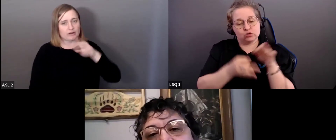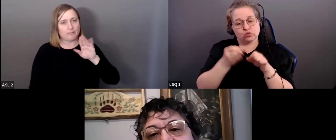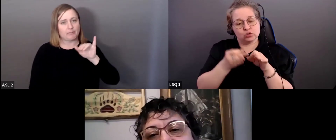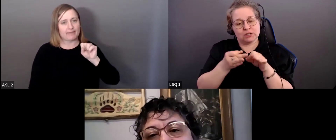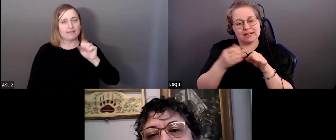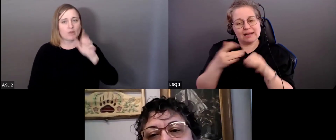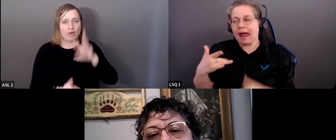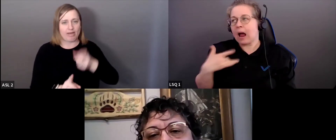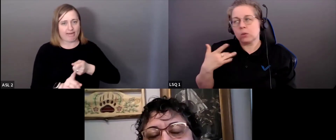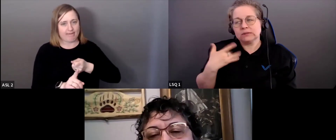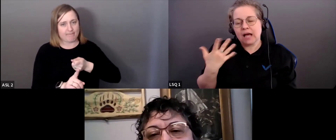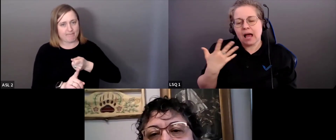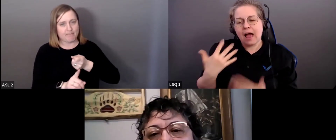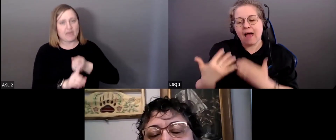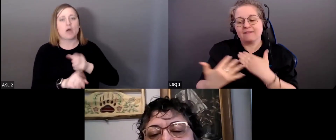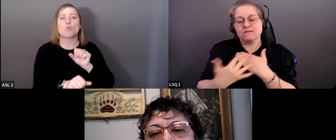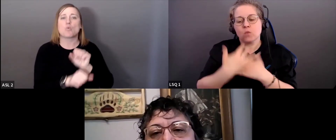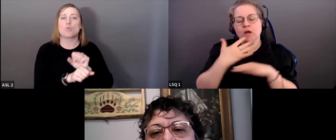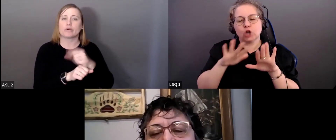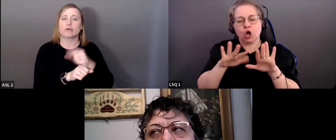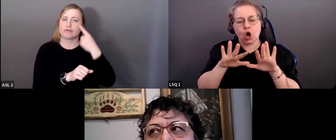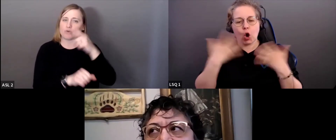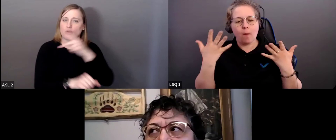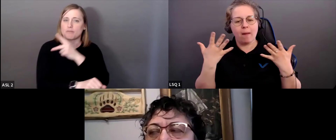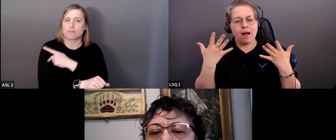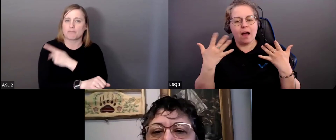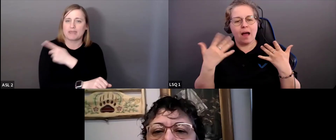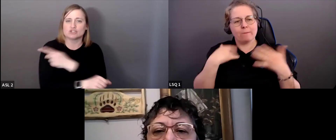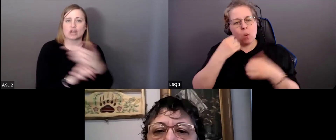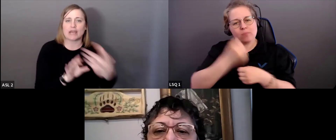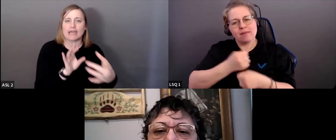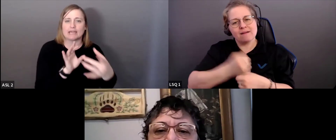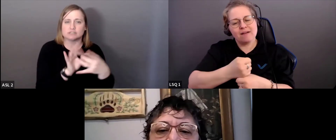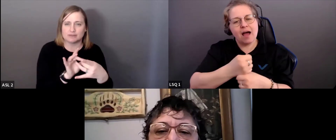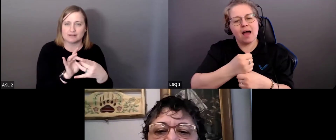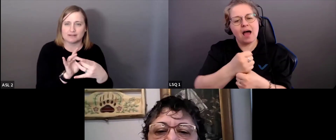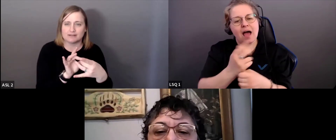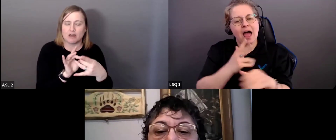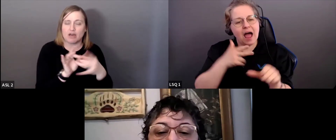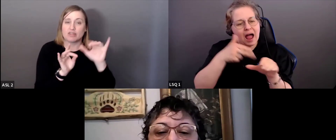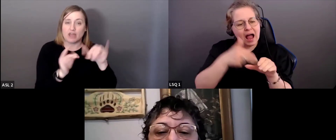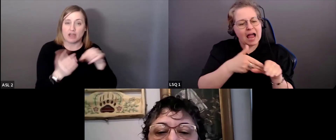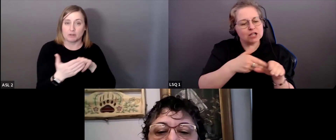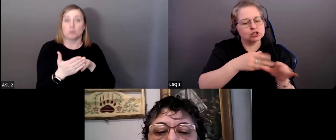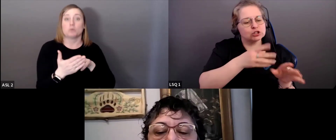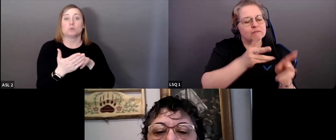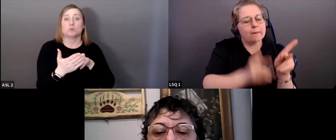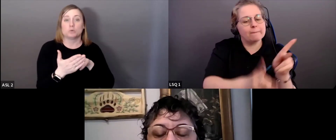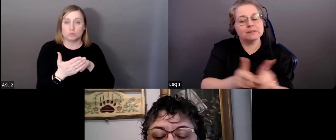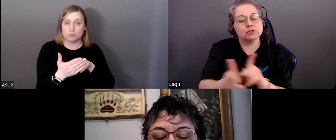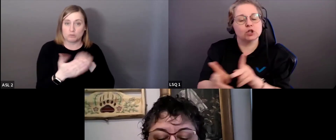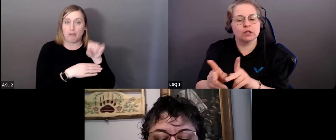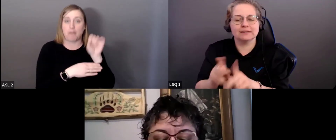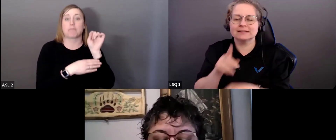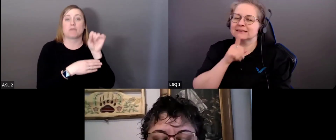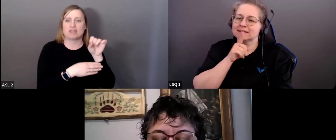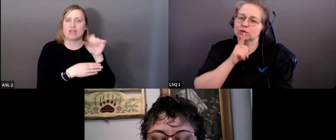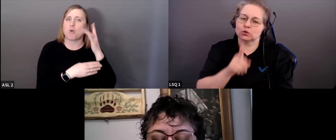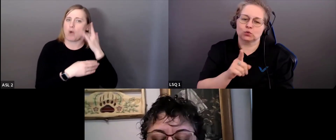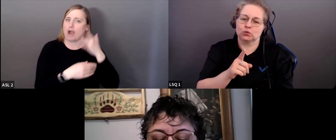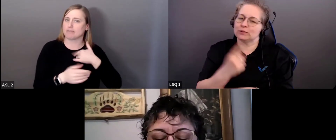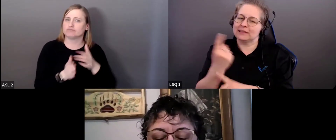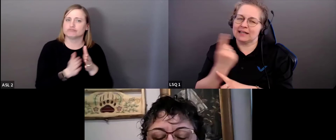C'est-à qu